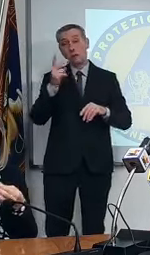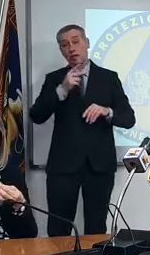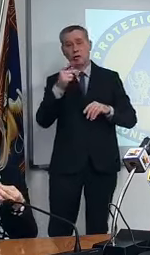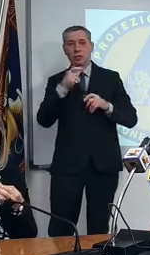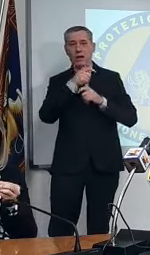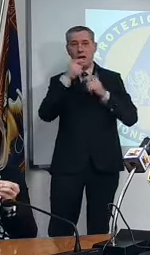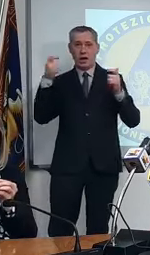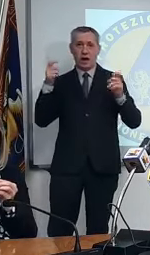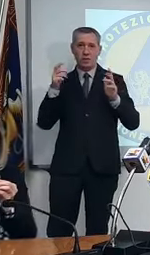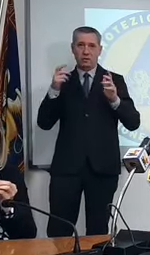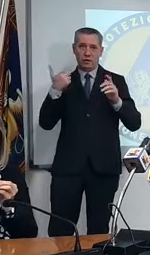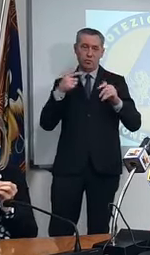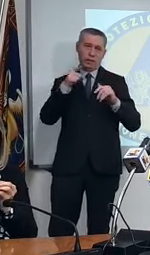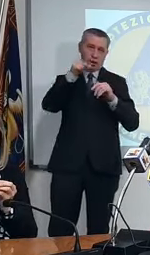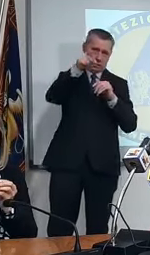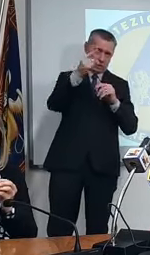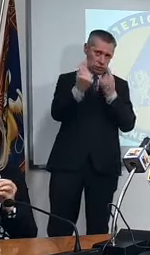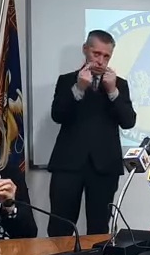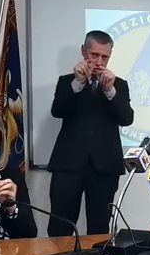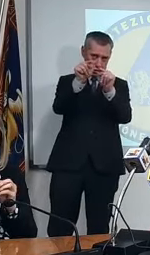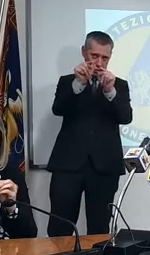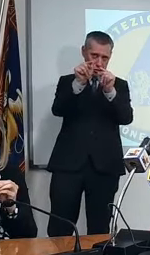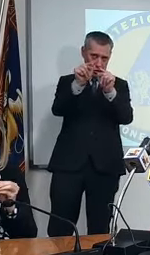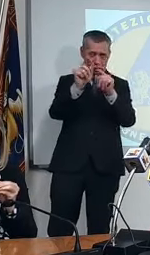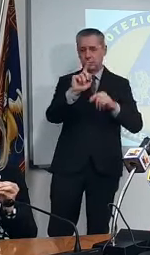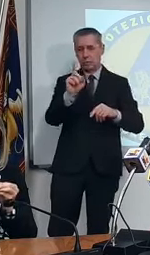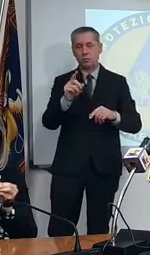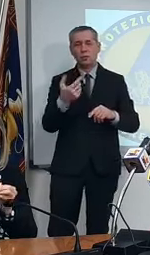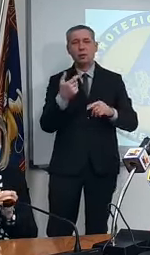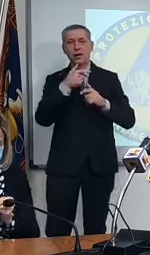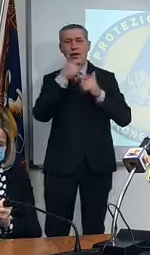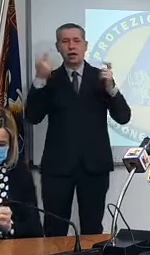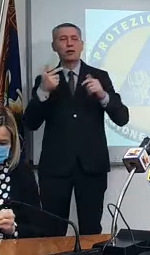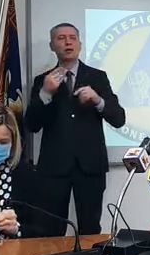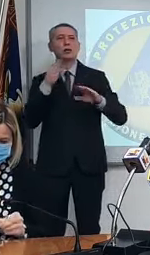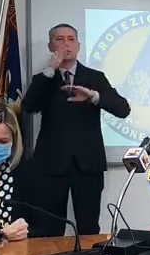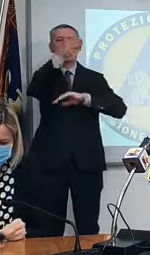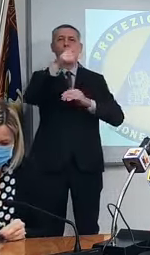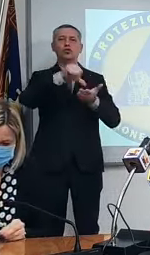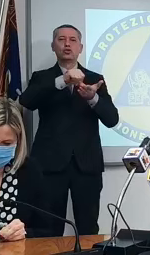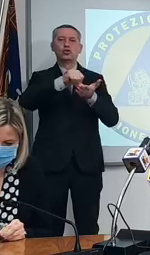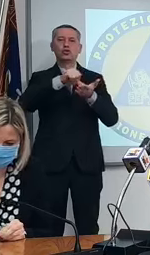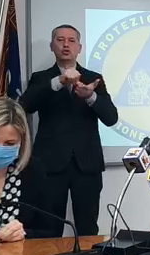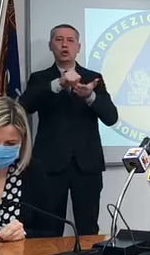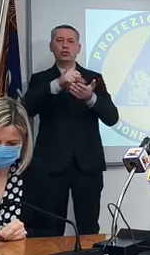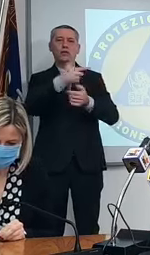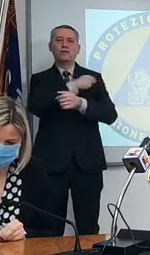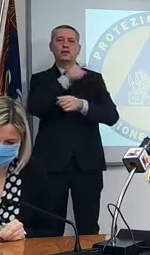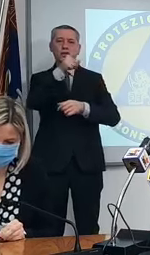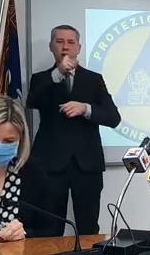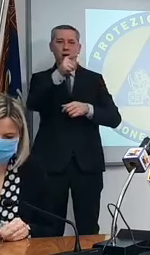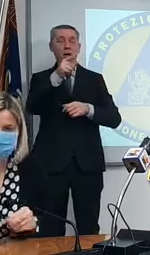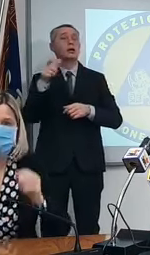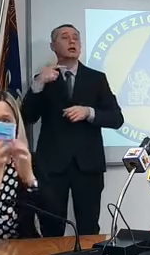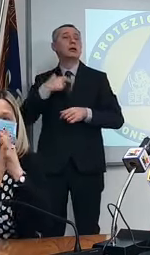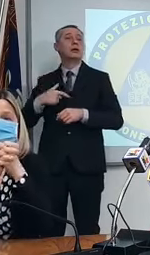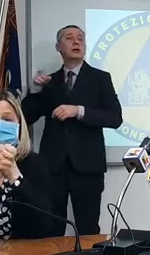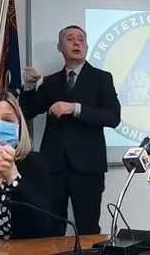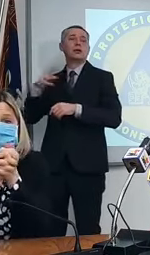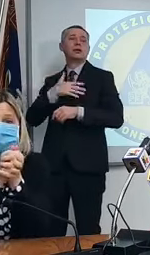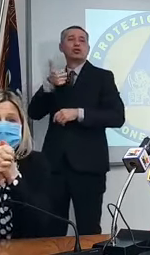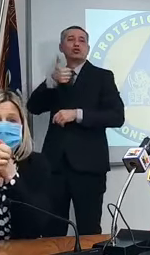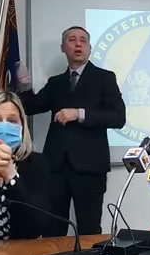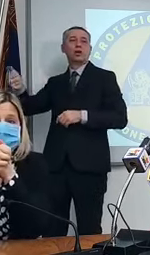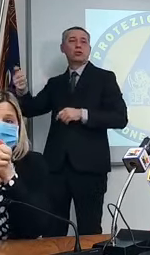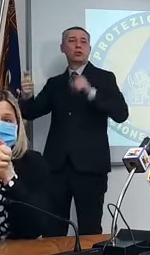ma è grave non per lei per quello che è andato in un centro vaccinale ha detto a un anziano di 100 anni da vaccinare che nessuno abbia risolto il